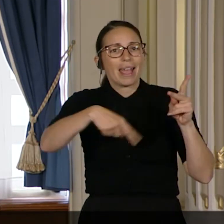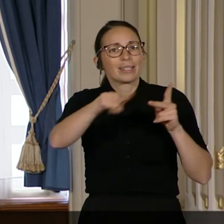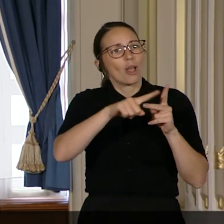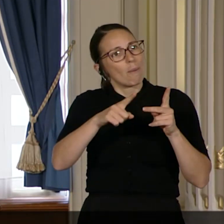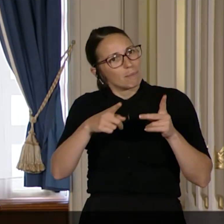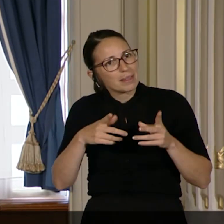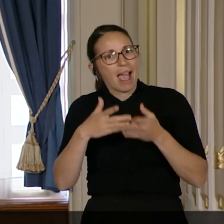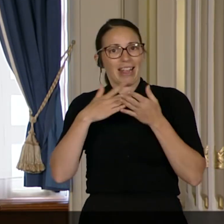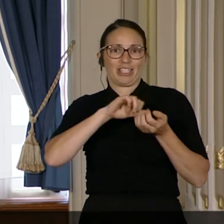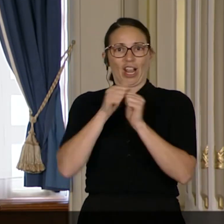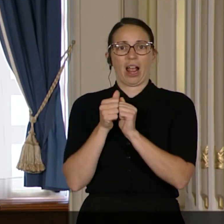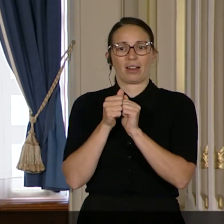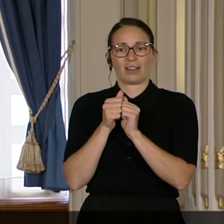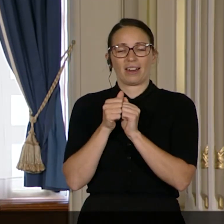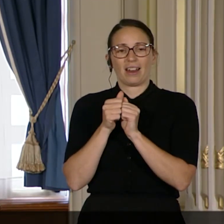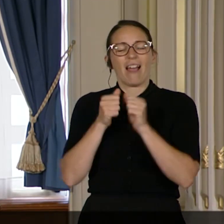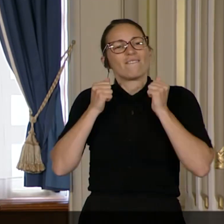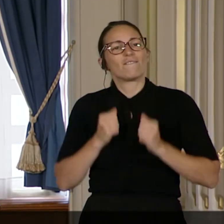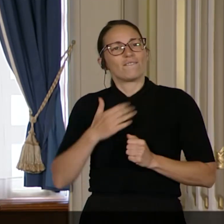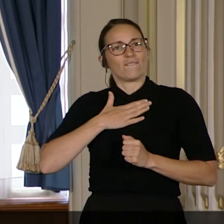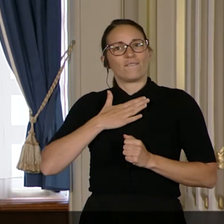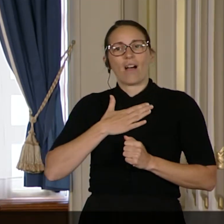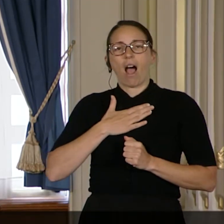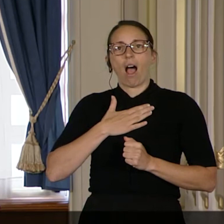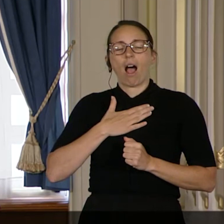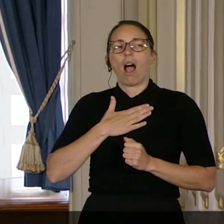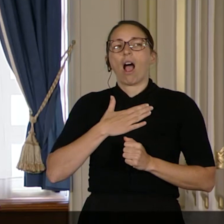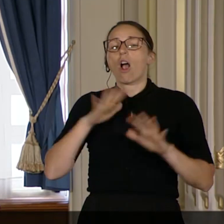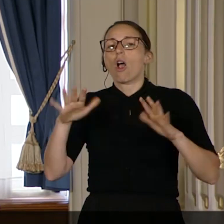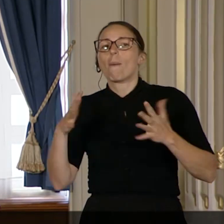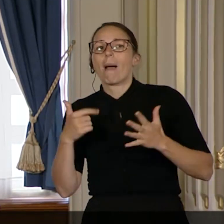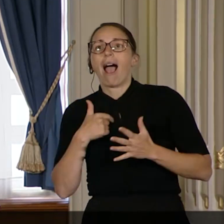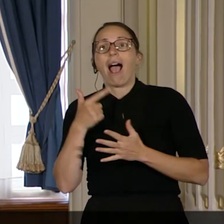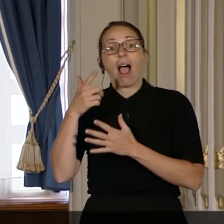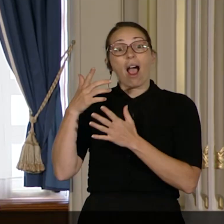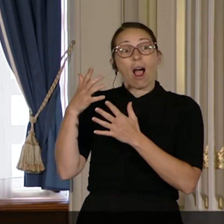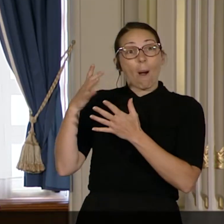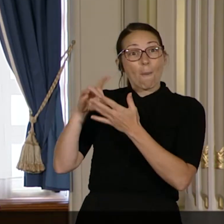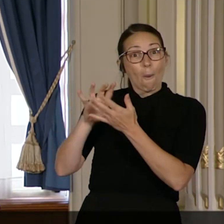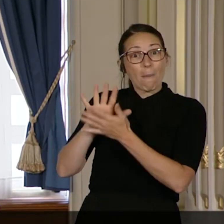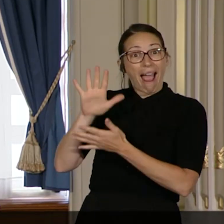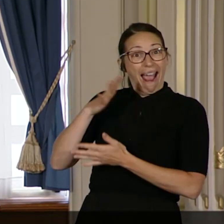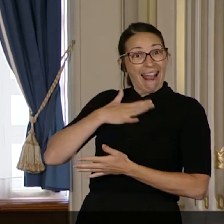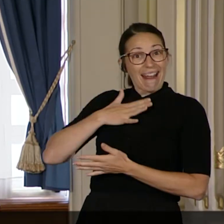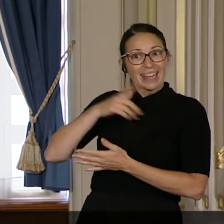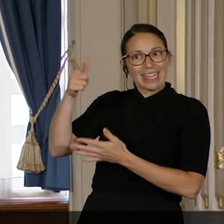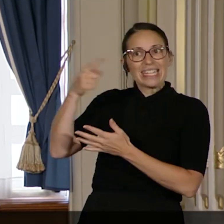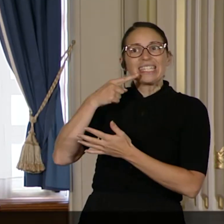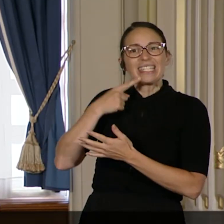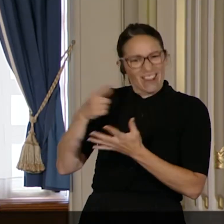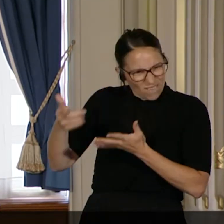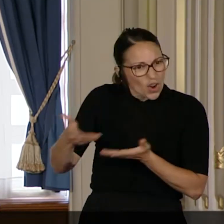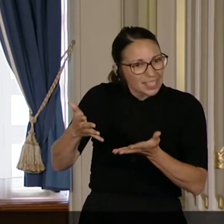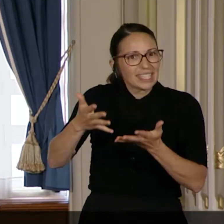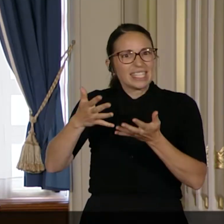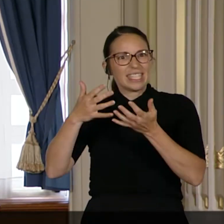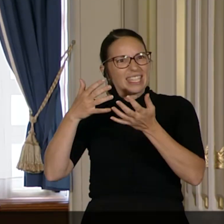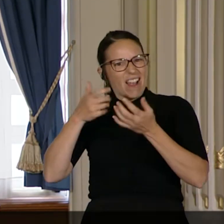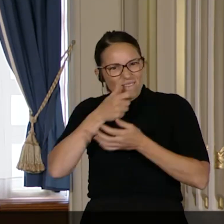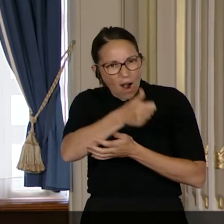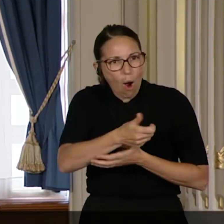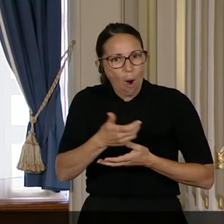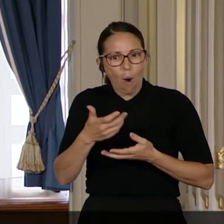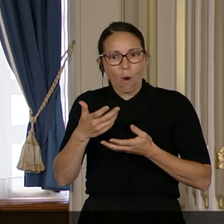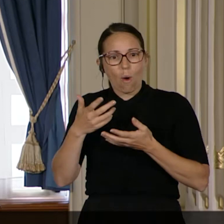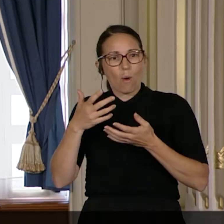Cette force, je la dois à mon mari, à un grand homme qui me disait toujours, «Vas-y, fonce, change les choses, va au-delà de